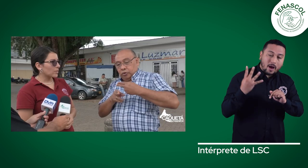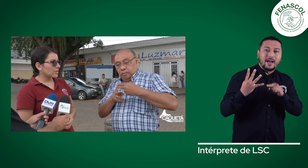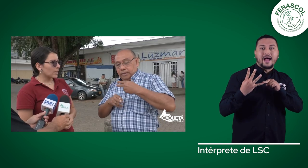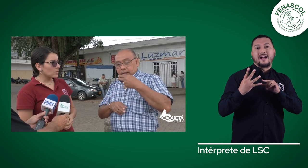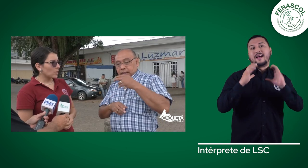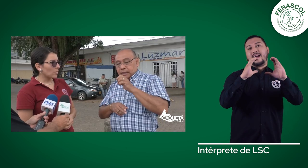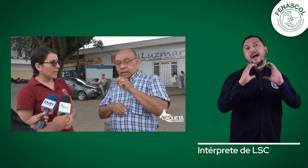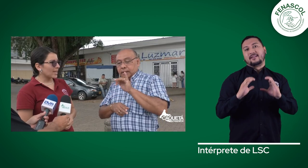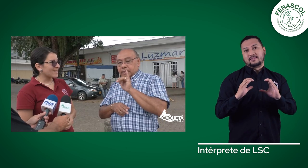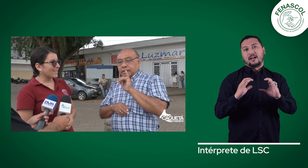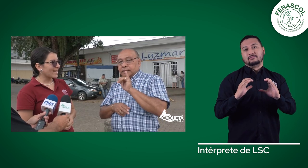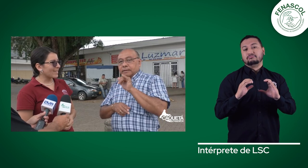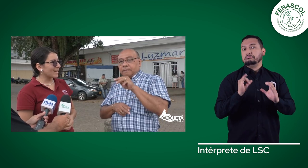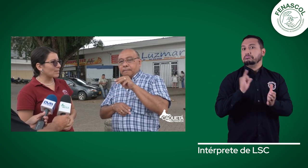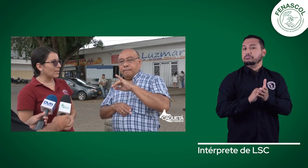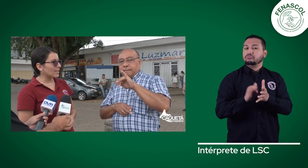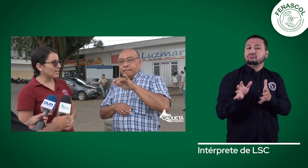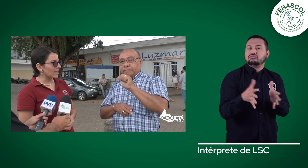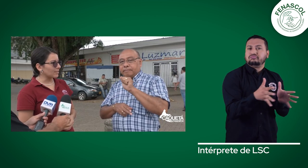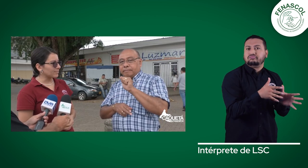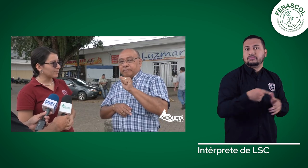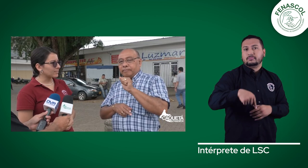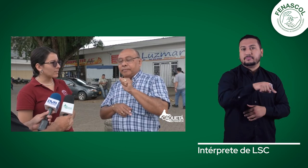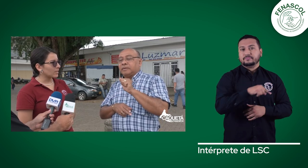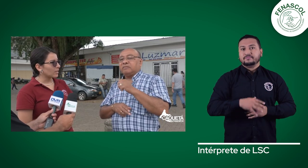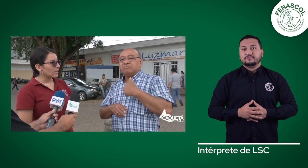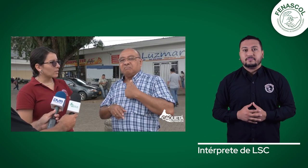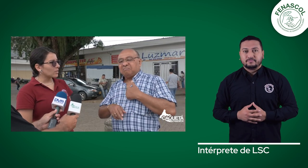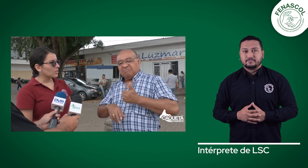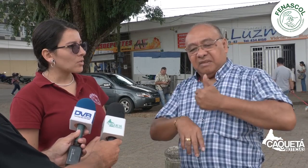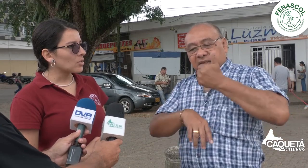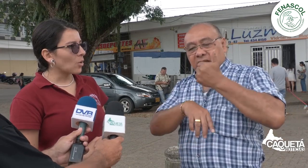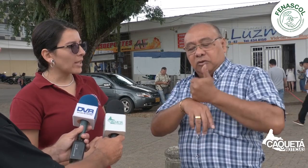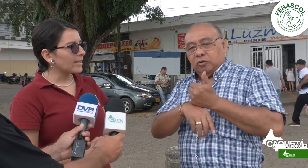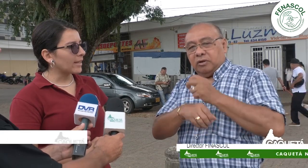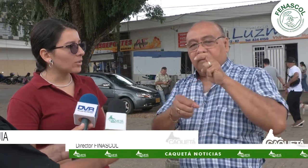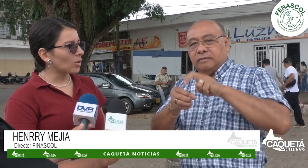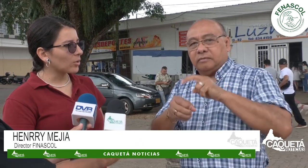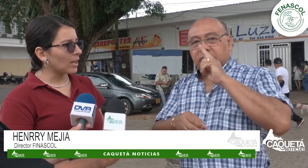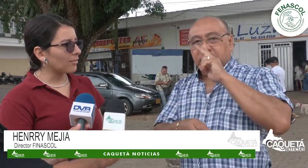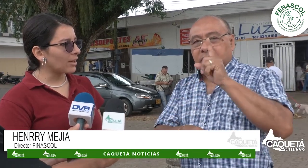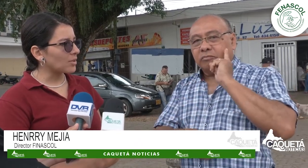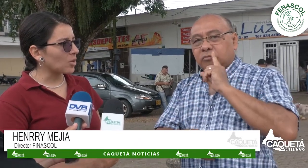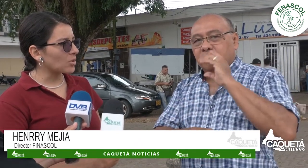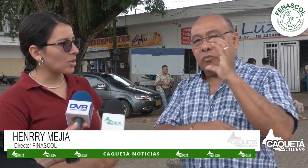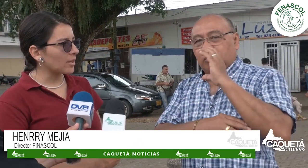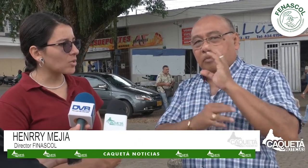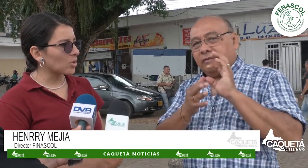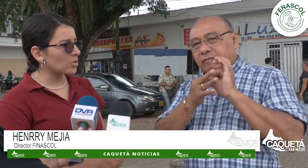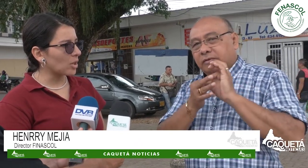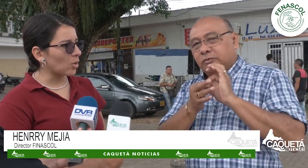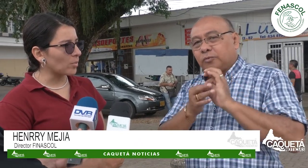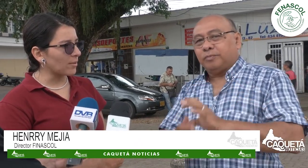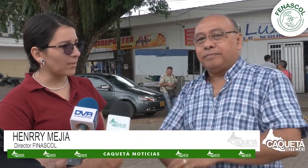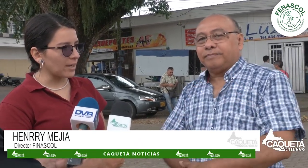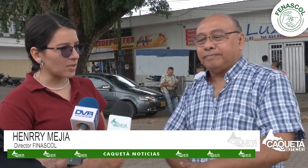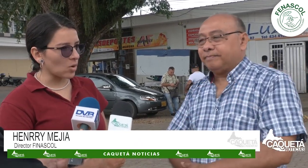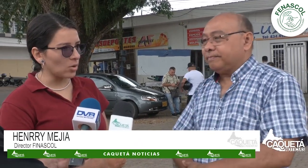buenos días, mi nombre es Henry Mejía, soy el director de la Federación Nacional de Sordos de Colombia, FENASCOL.